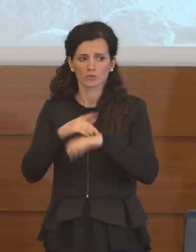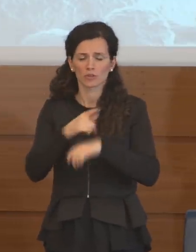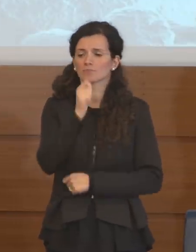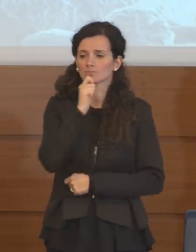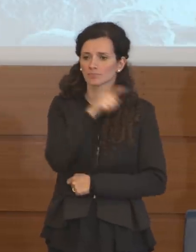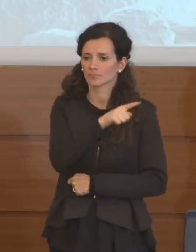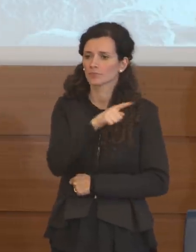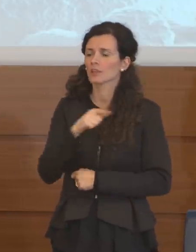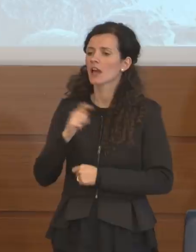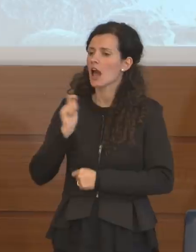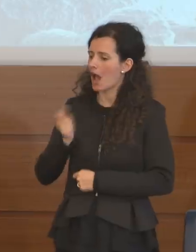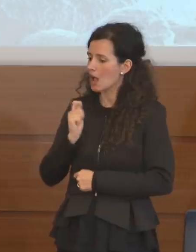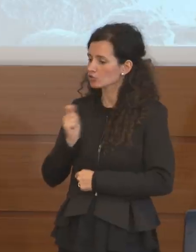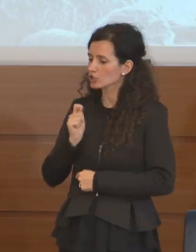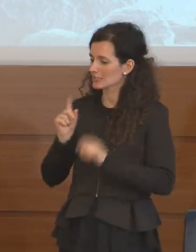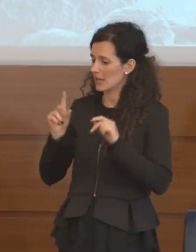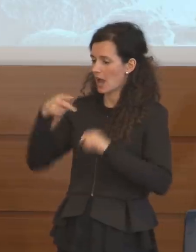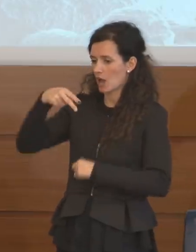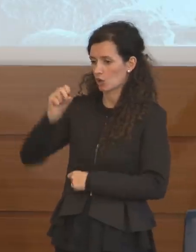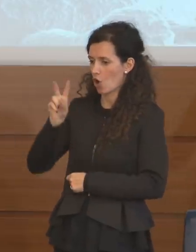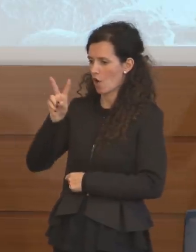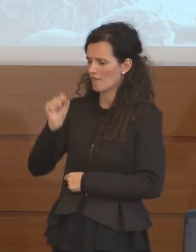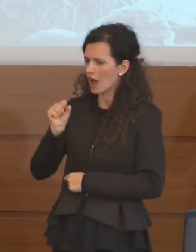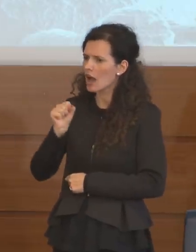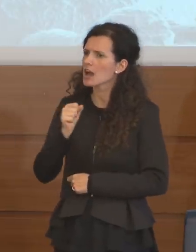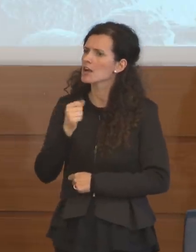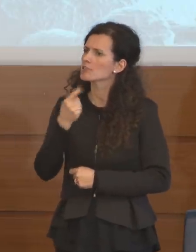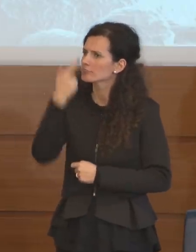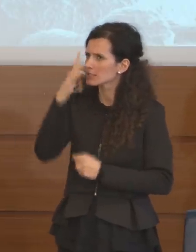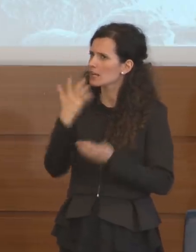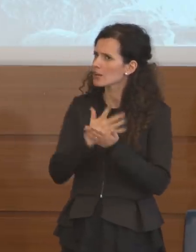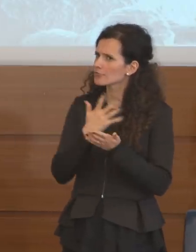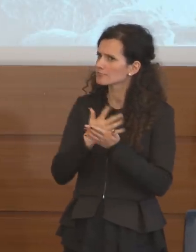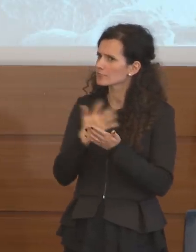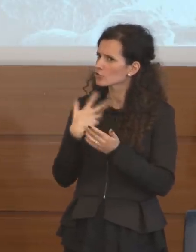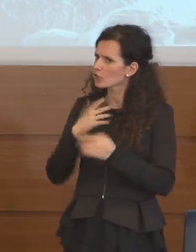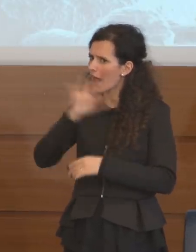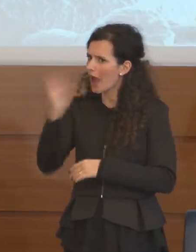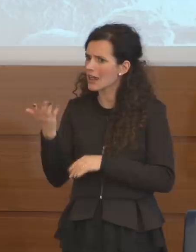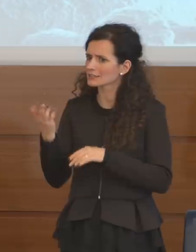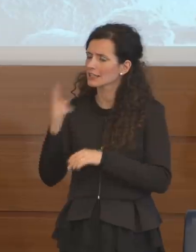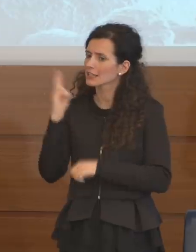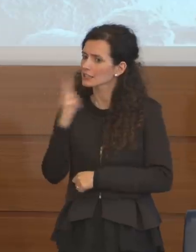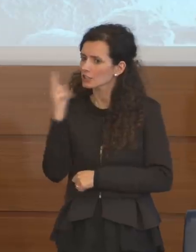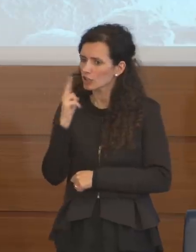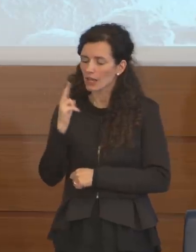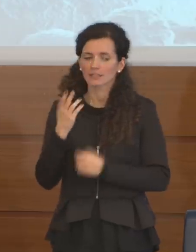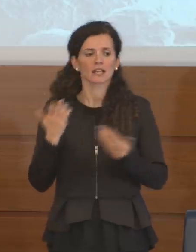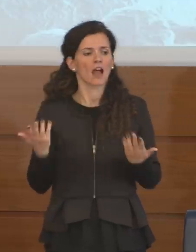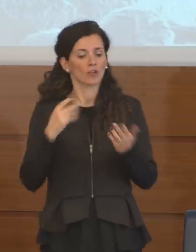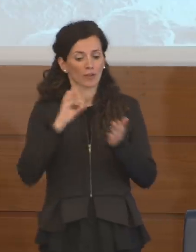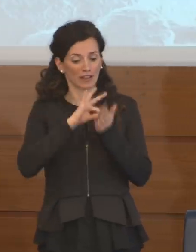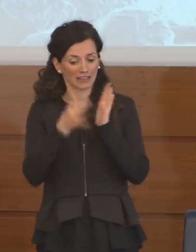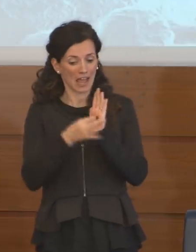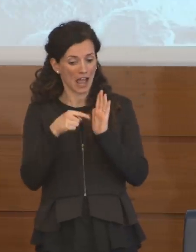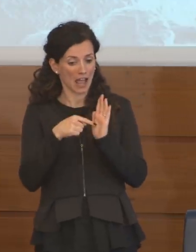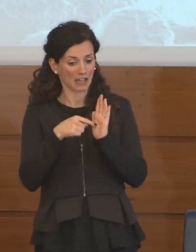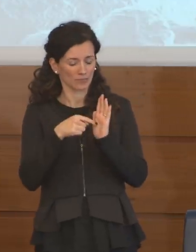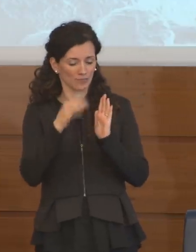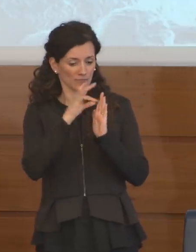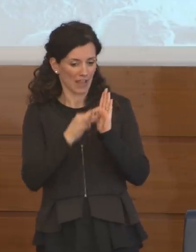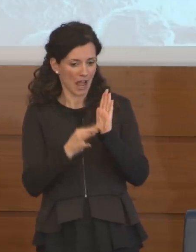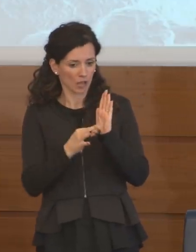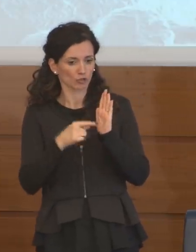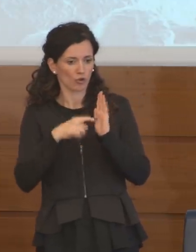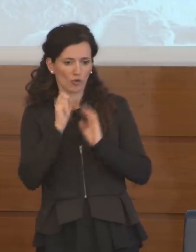Giuliano Bormioli, agenzia Nova. Risultano ulteriori dicessi rispetto al contatto di ieri? Allora, comunicato io ho qui